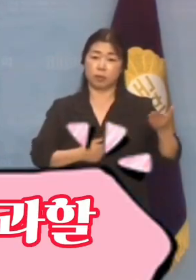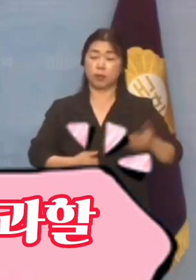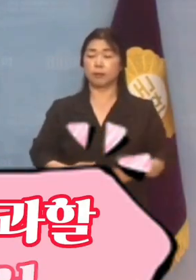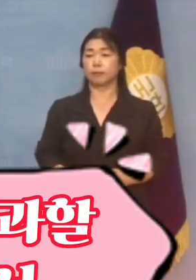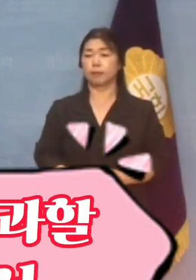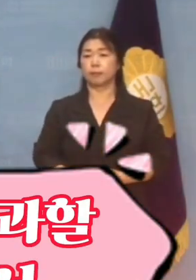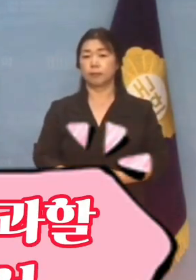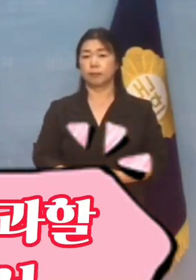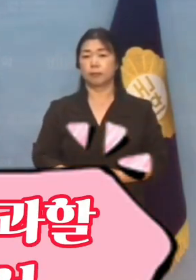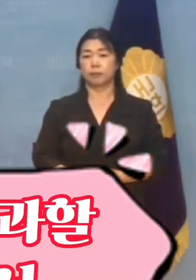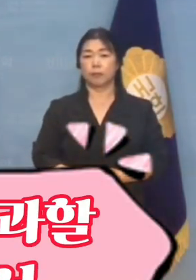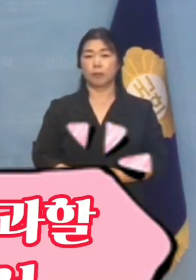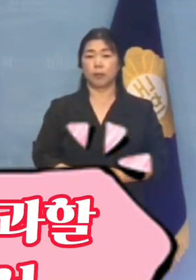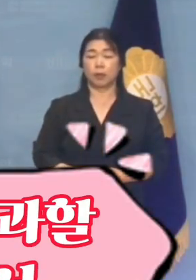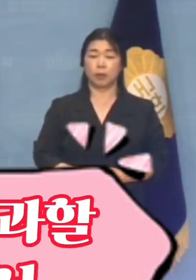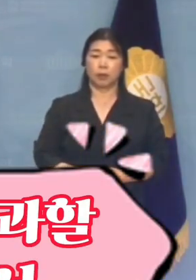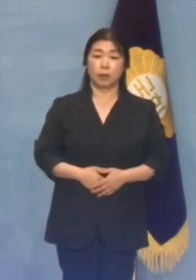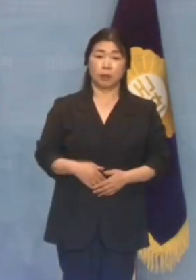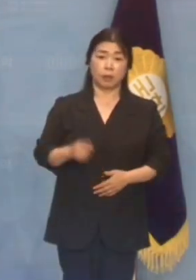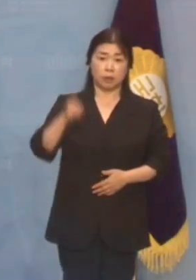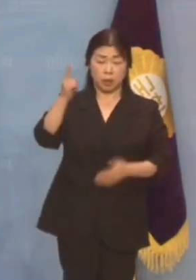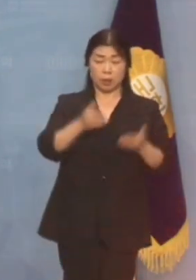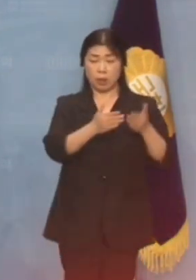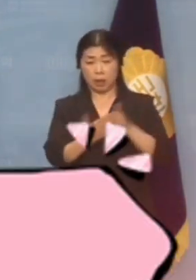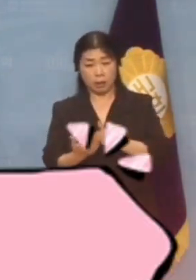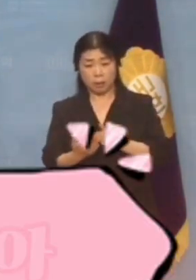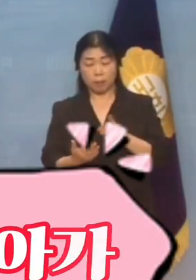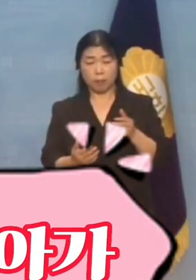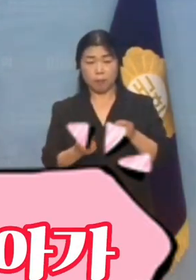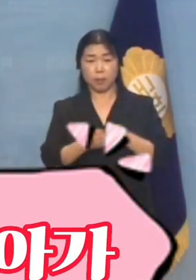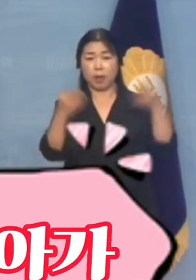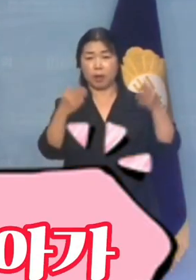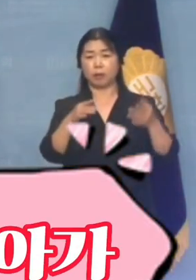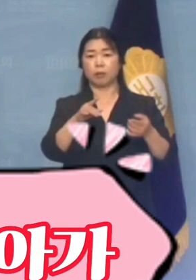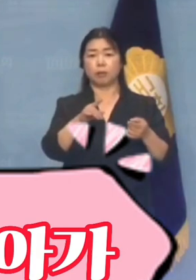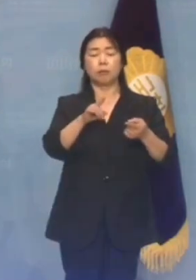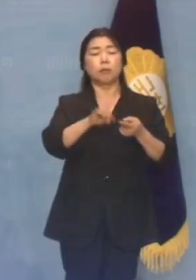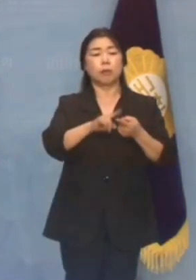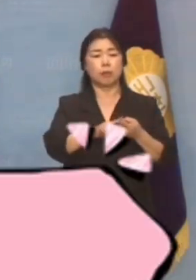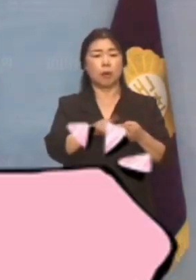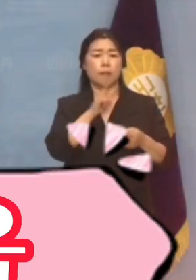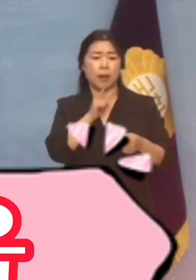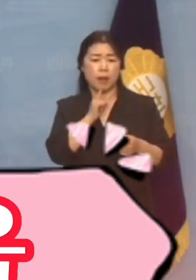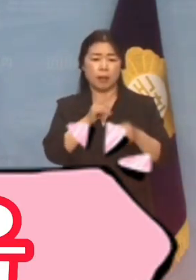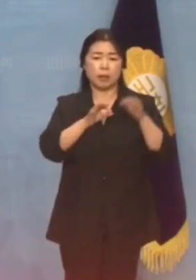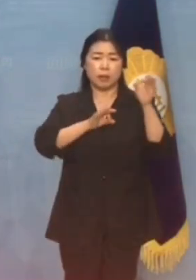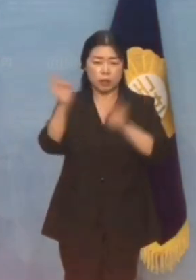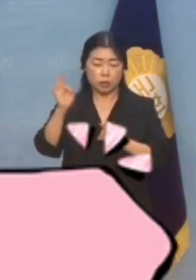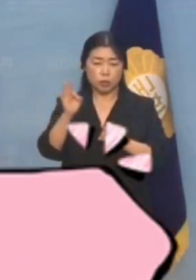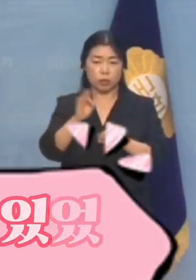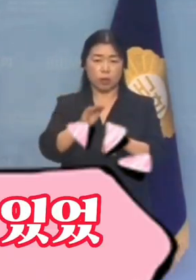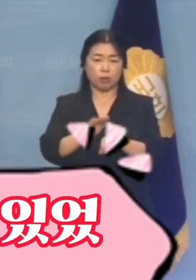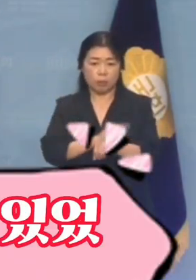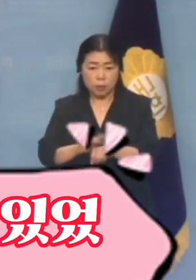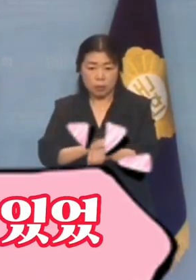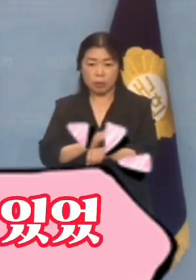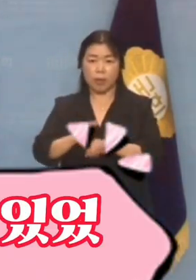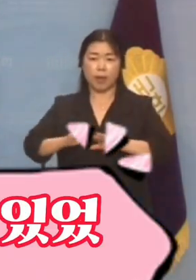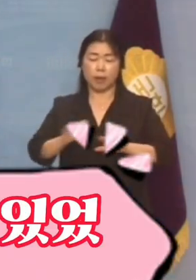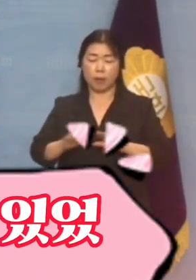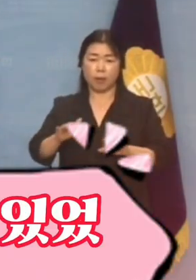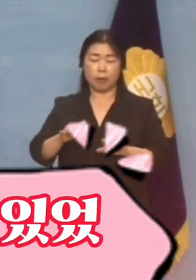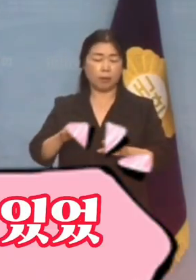찬아나 망언에 사과할 시간 없으면서 중국 대사를 찾아가 국격을 깎아내릴